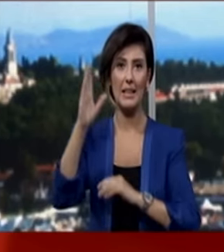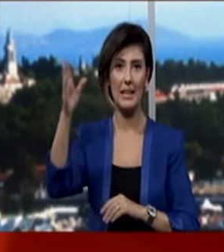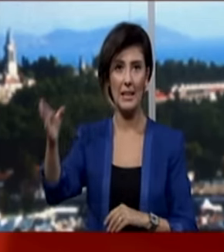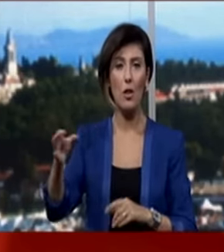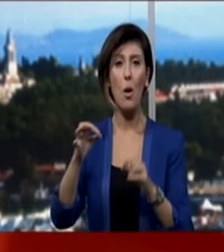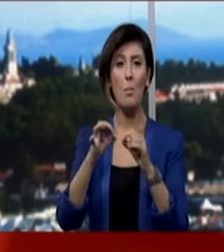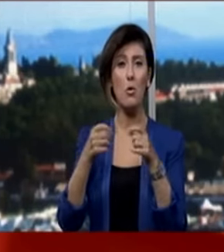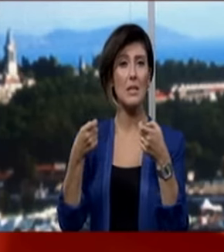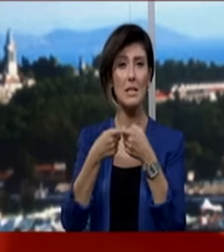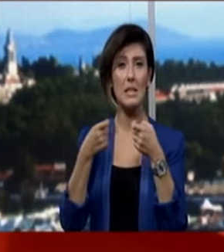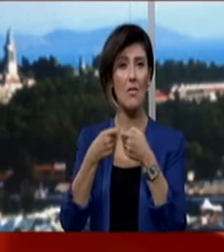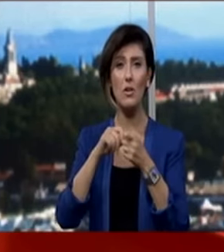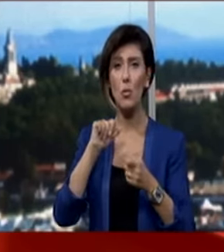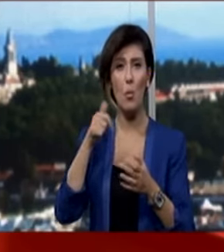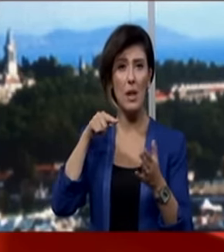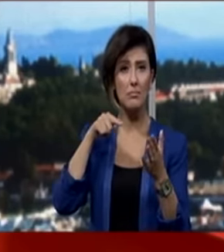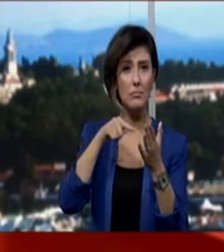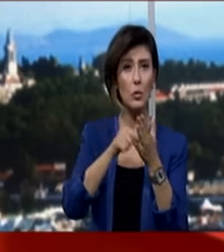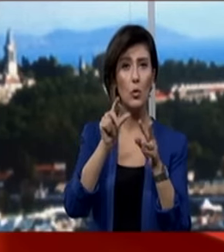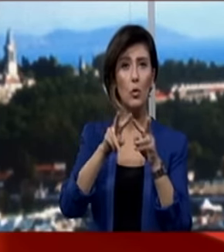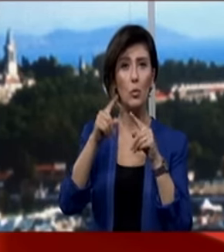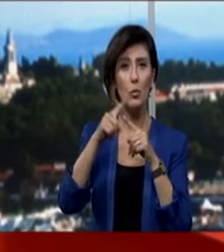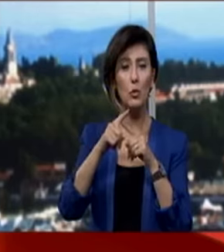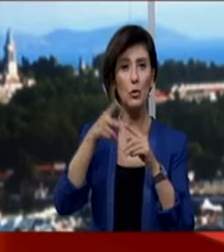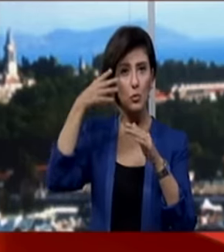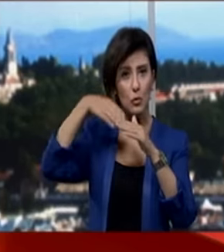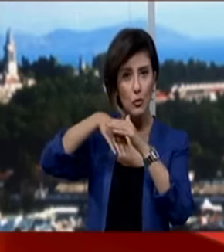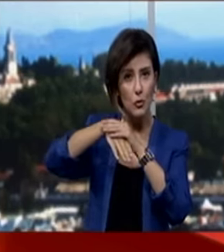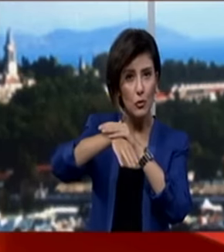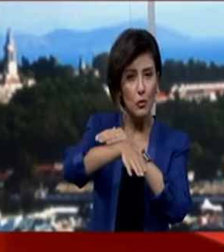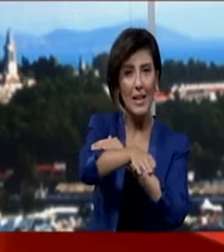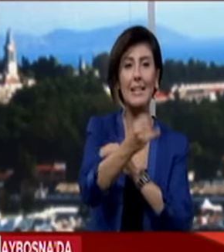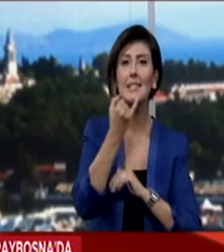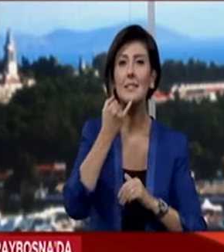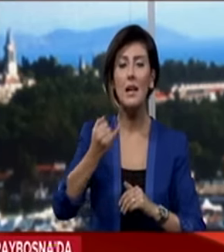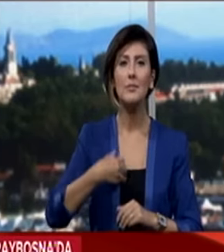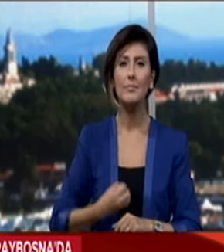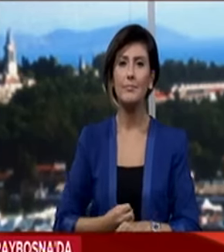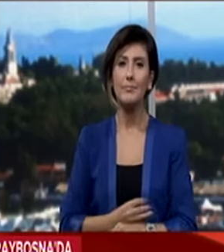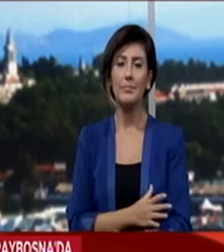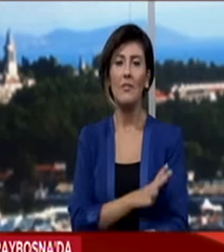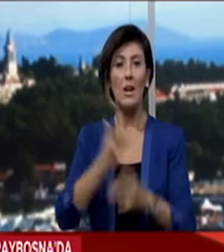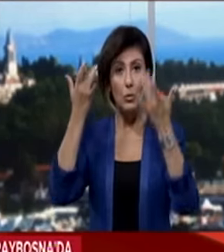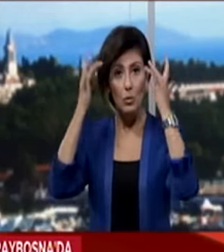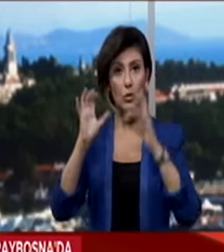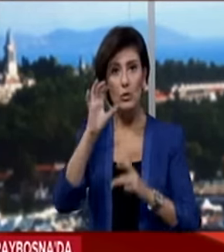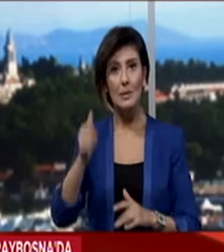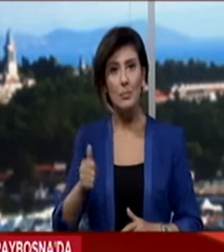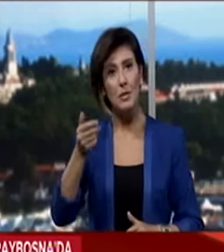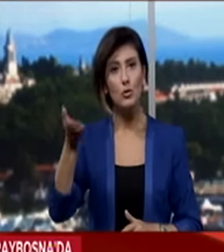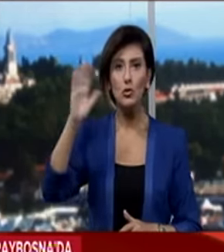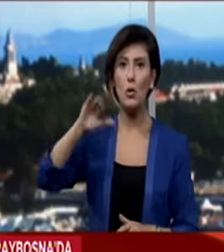Bosna Savaşı'nın dönüm noktası olan Umut Tüneli'ni ziyaretinde duygu dolu anlar yaşadı. Kültür ve Turizm Bakanı daha sonra